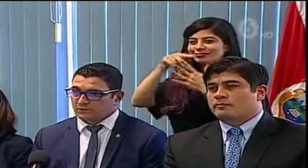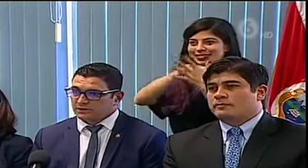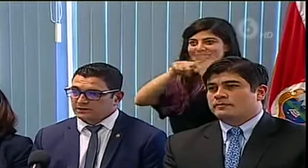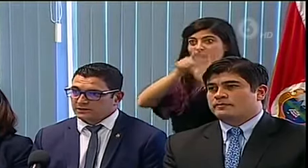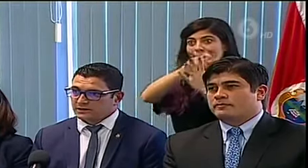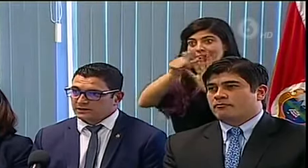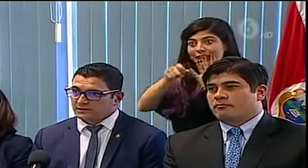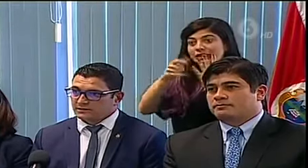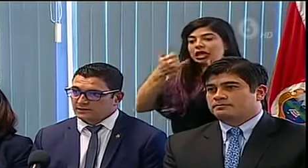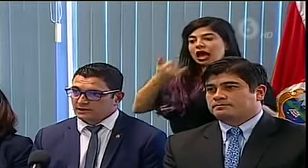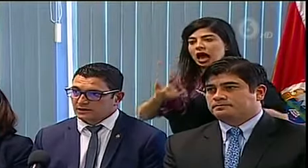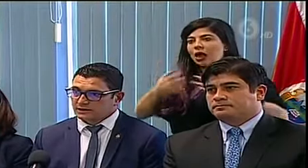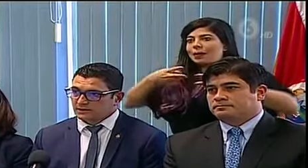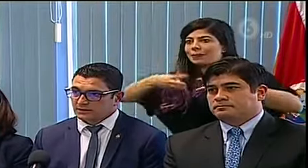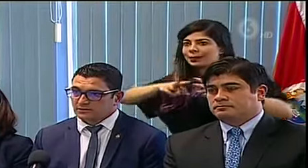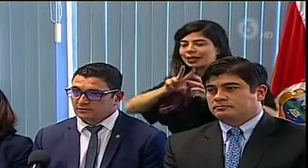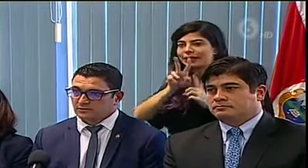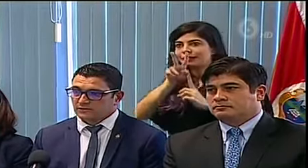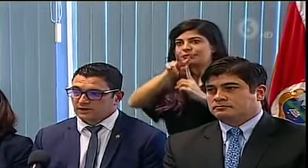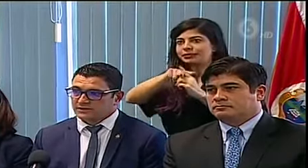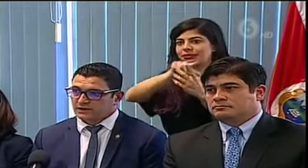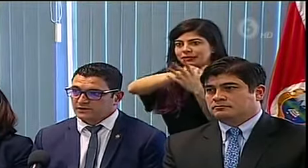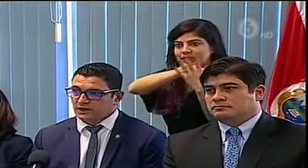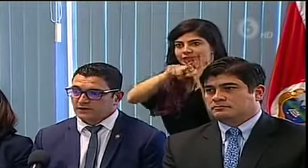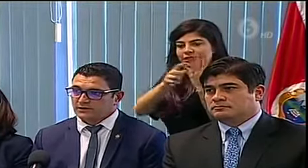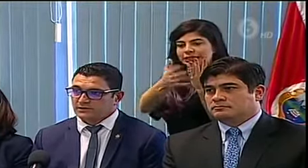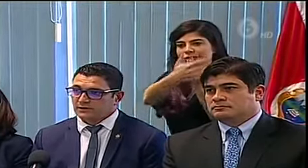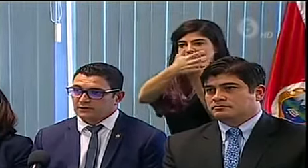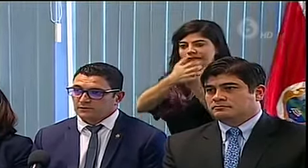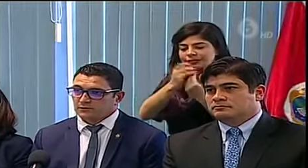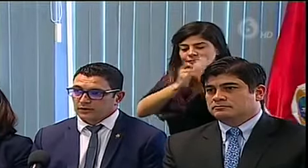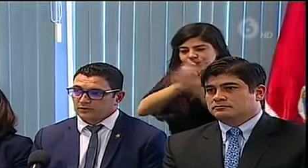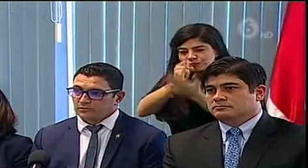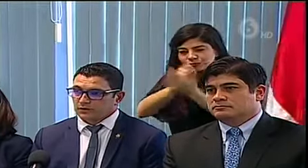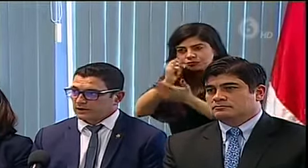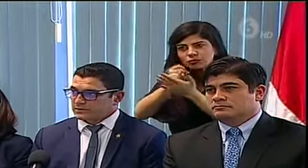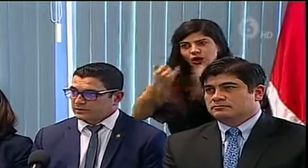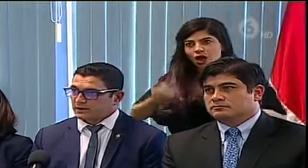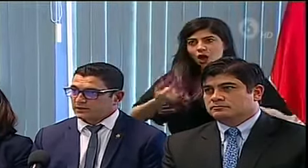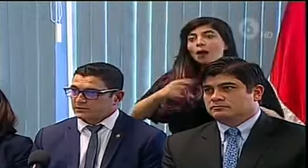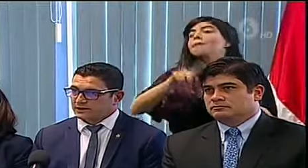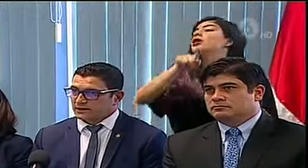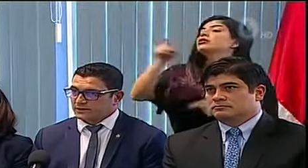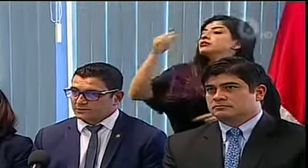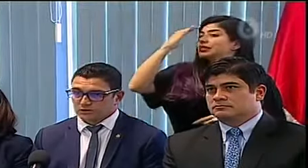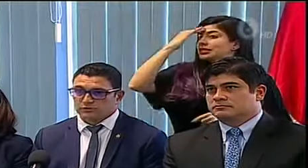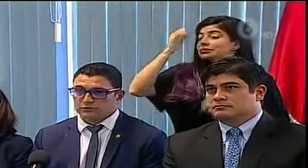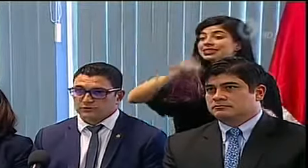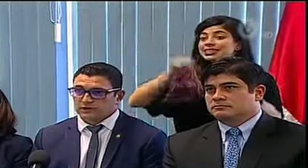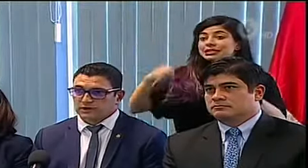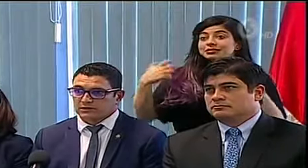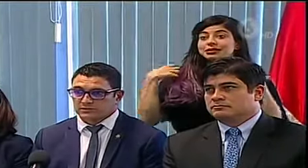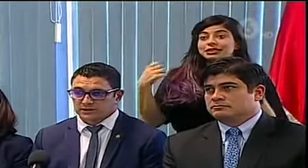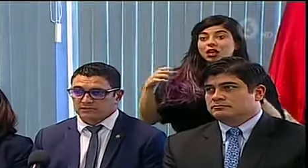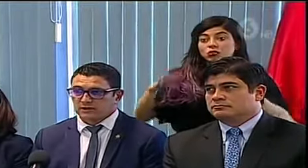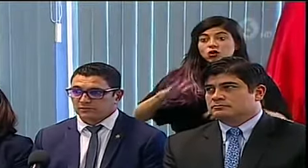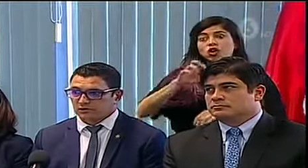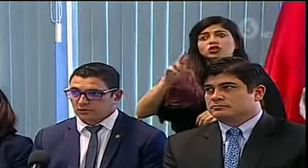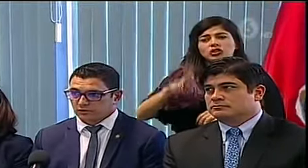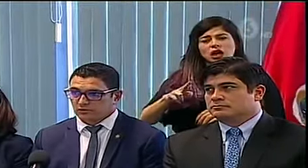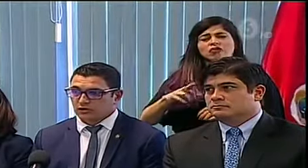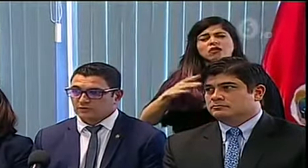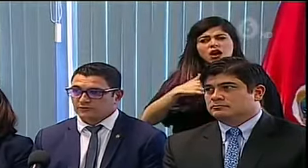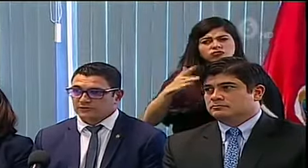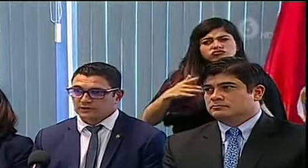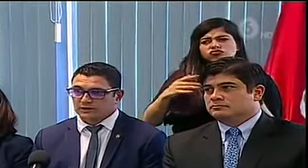aplicando todas las medidas necesarias que se meriten conforme a la investigación avance. Pero, para que sepan que el sistema de salud de Costa Rica es sensible,